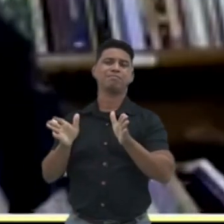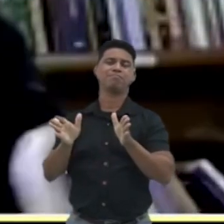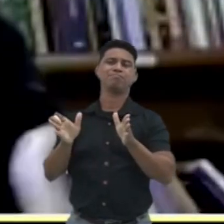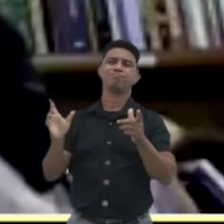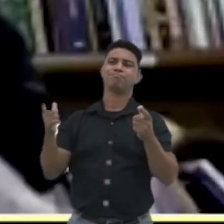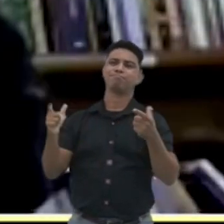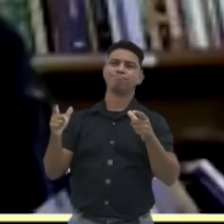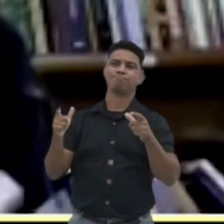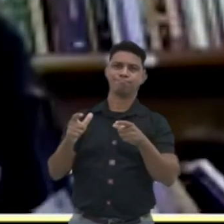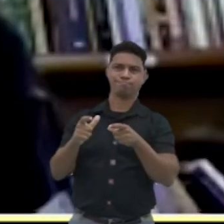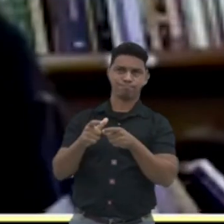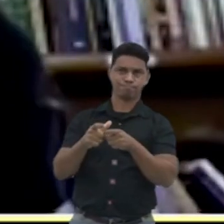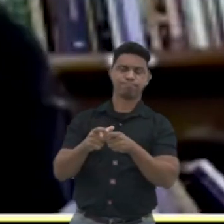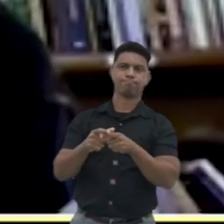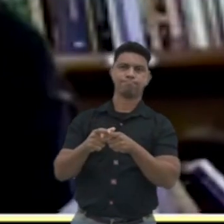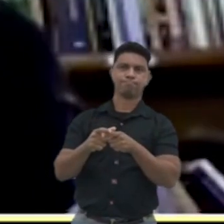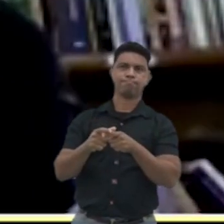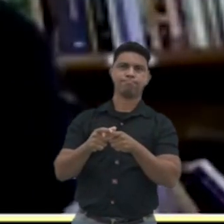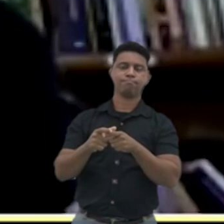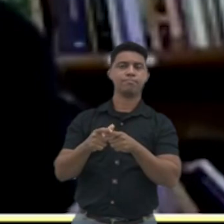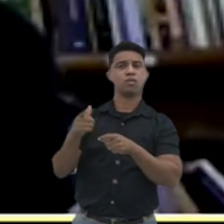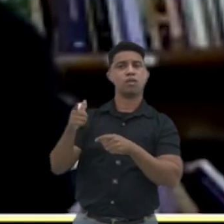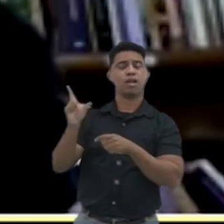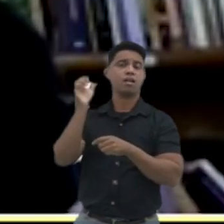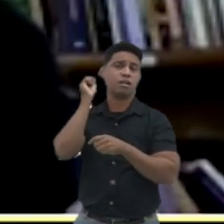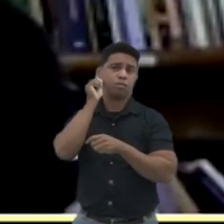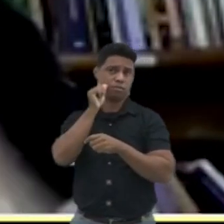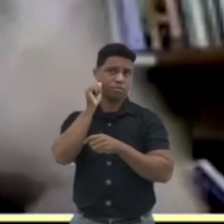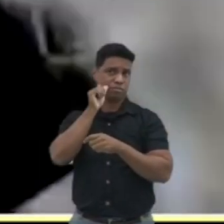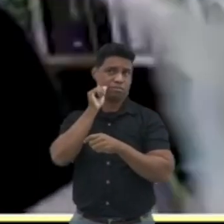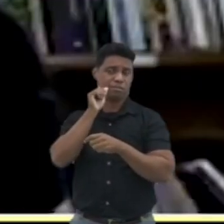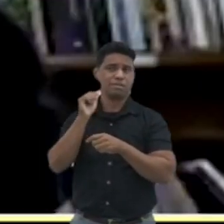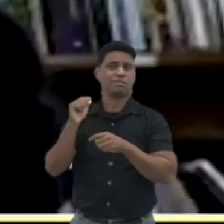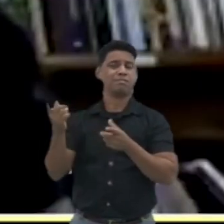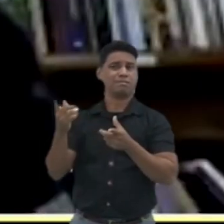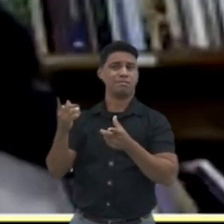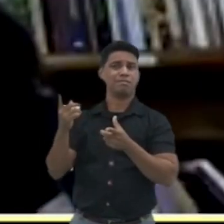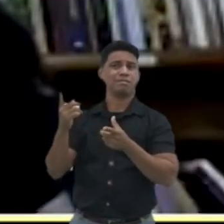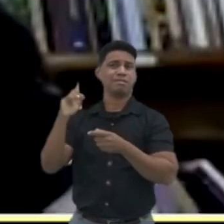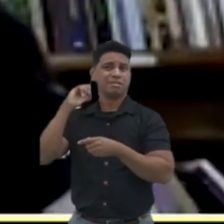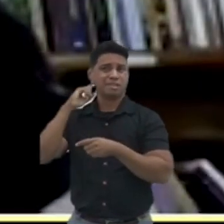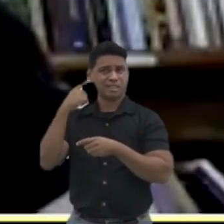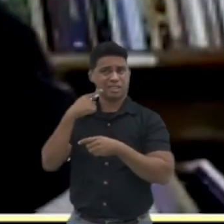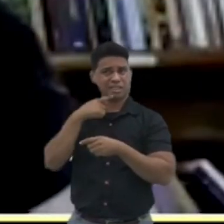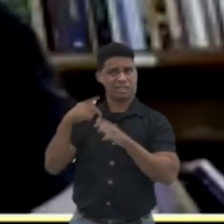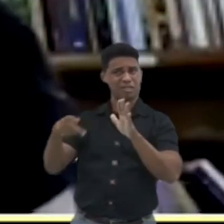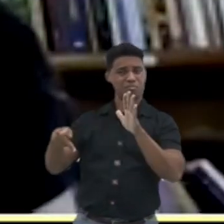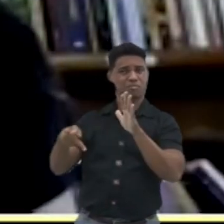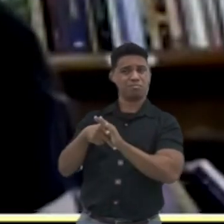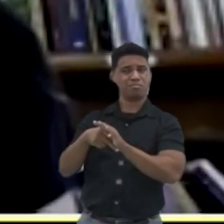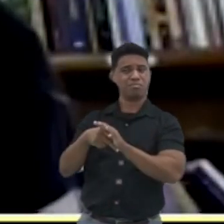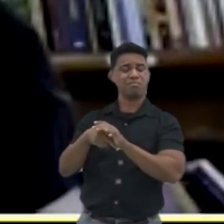com deficiência auditiva realmente foi muito maior, foi uma